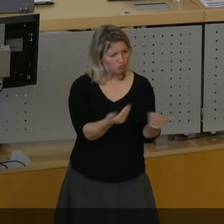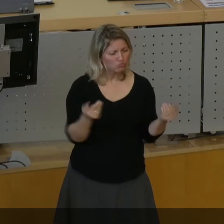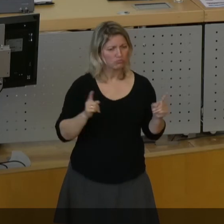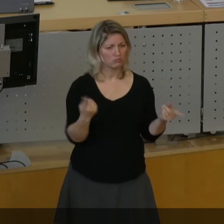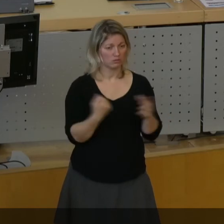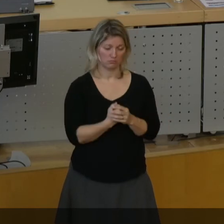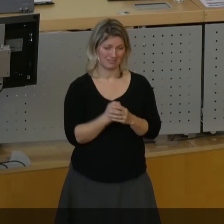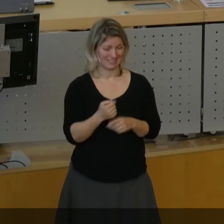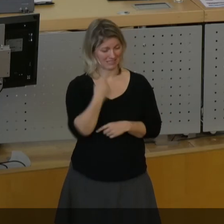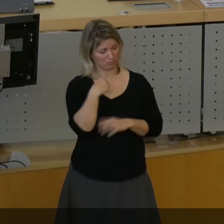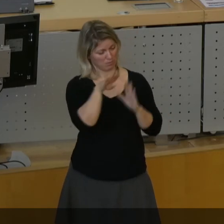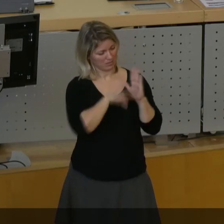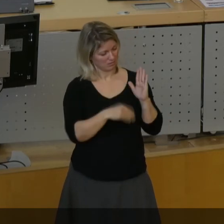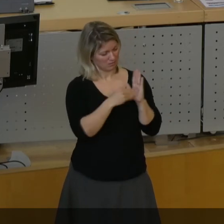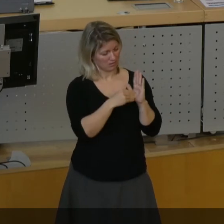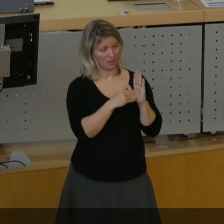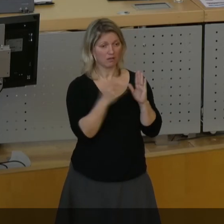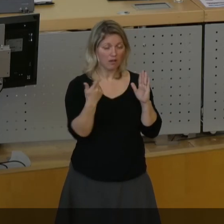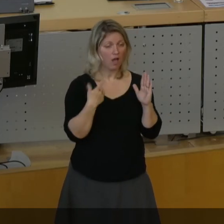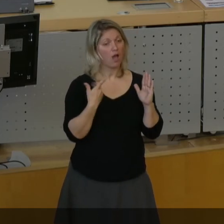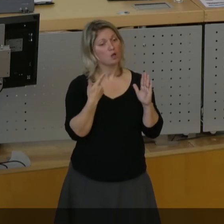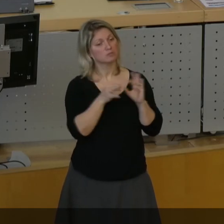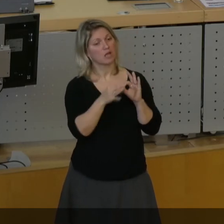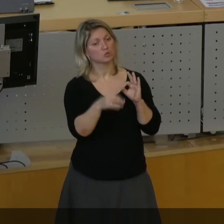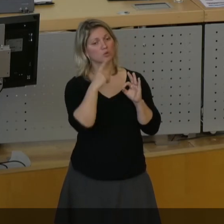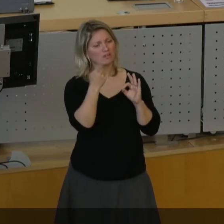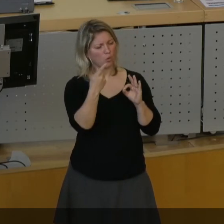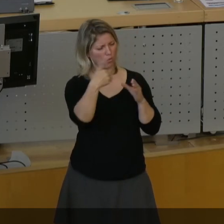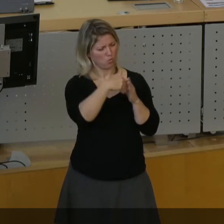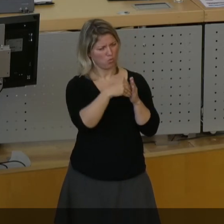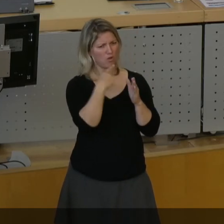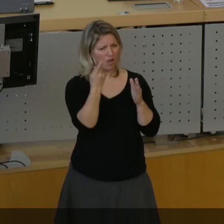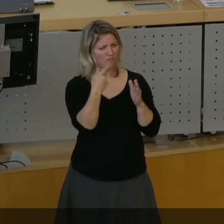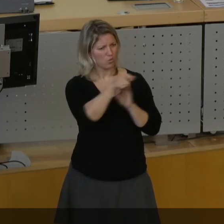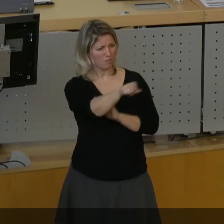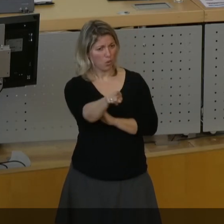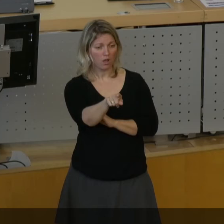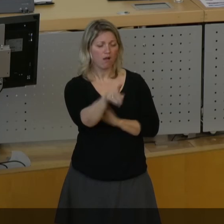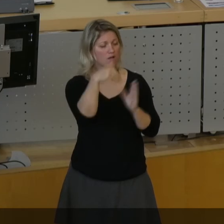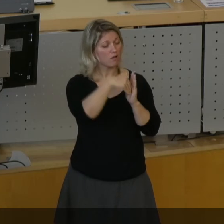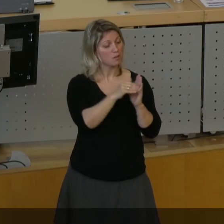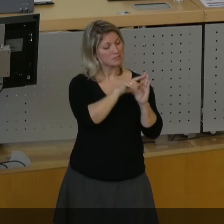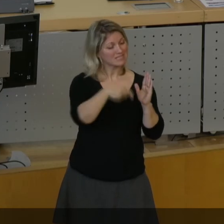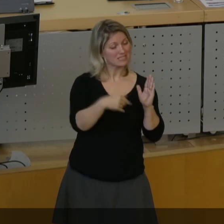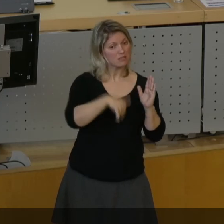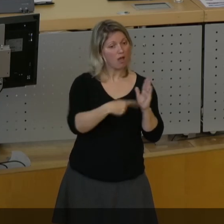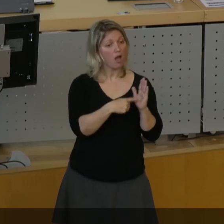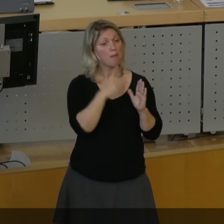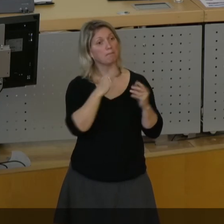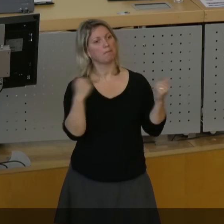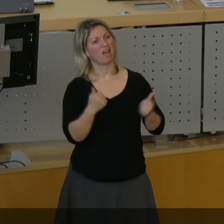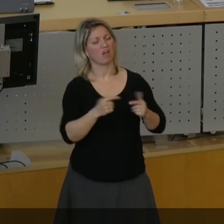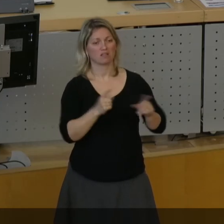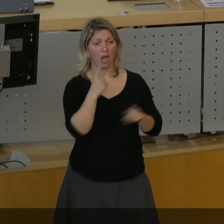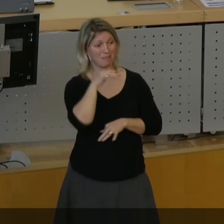welche in der Hauptsatzung für Petitionen, Einwohneranträge und Bürgerbegehen zugrunde gelegt sind, mögen nicht perfekt sein. Aber sie sind klar ausreichend